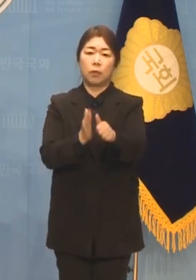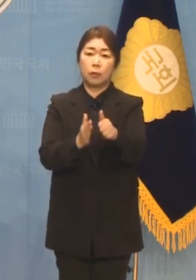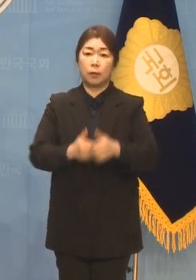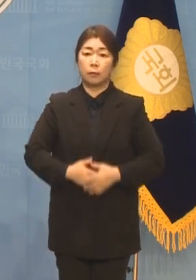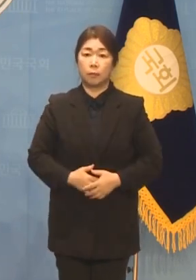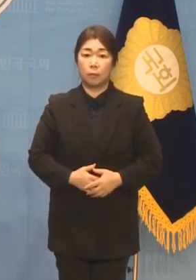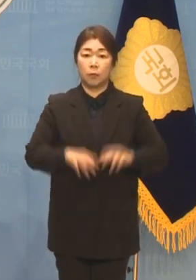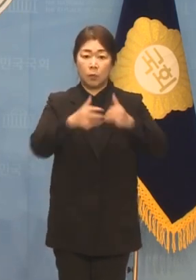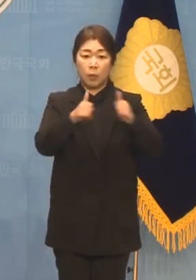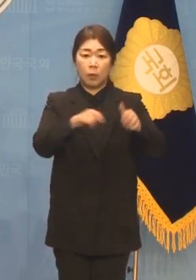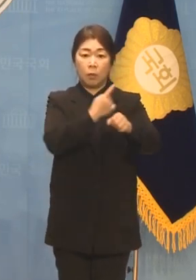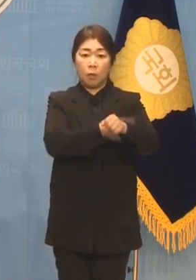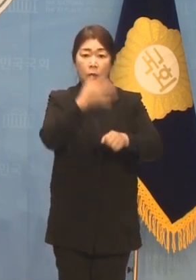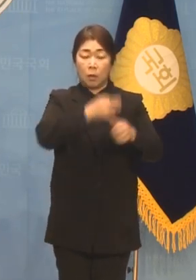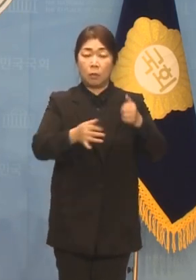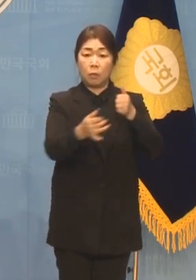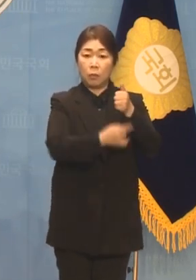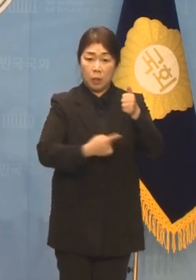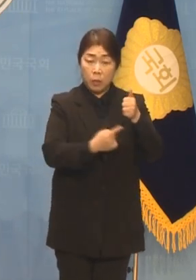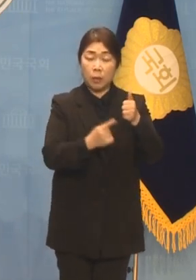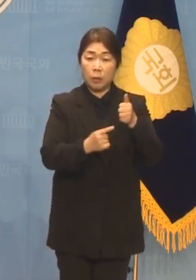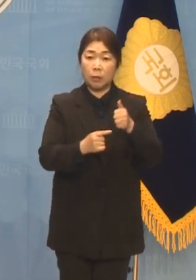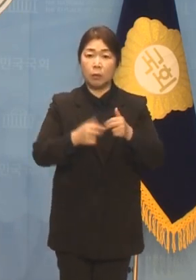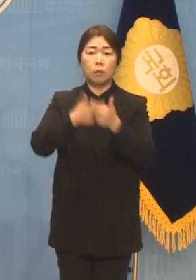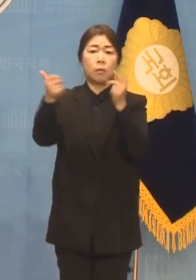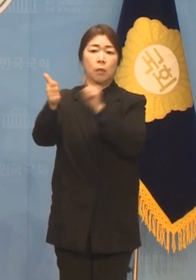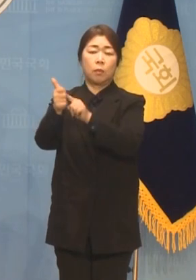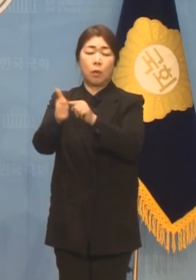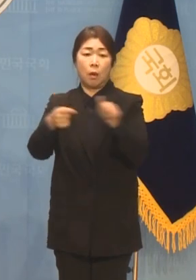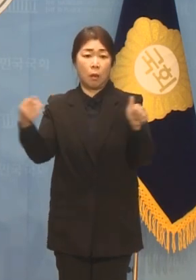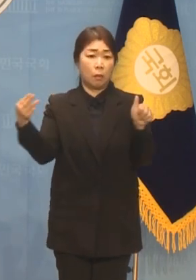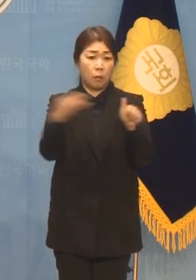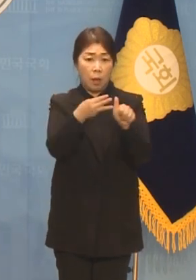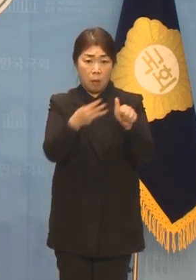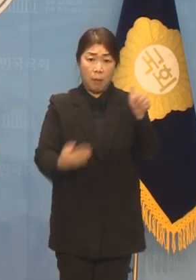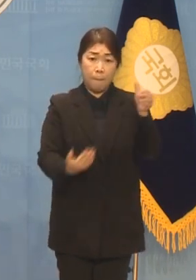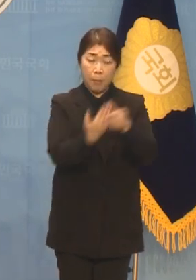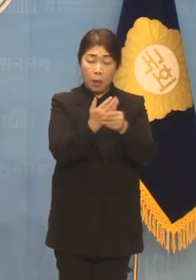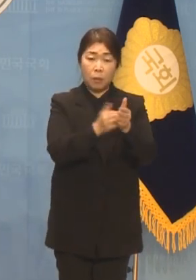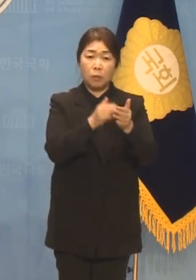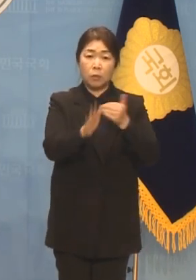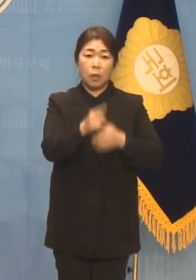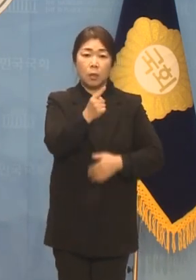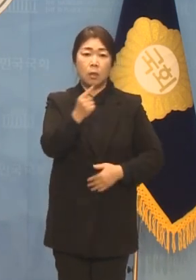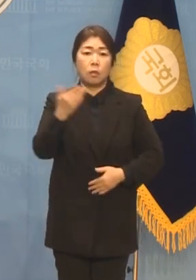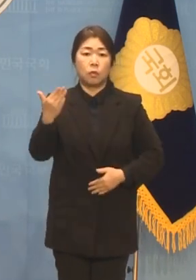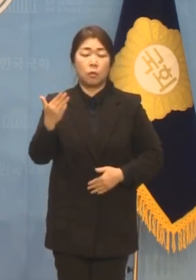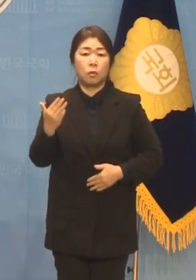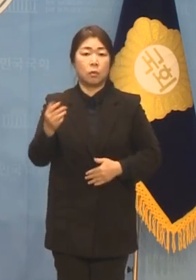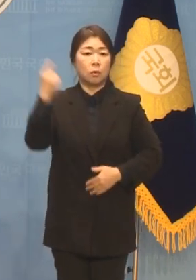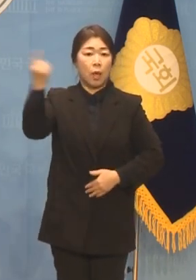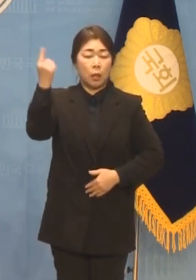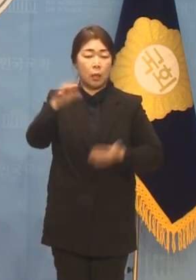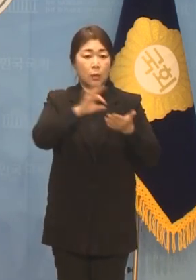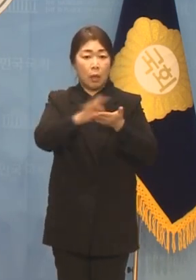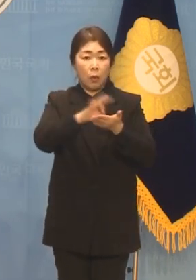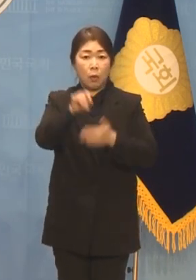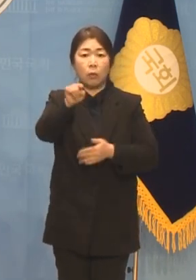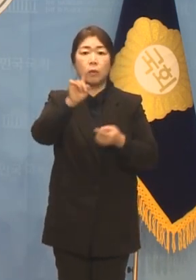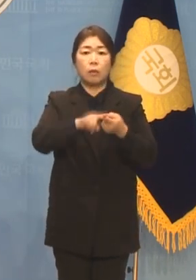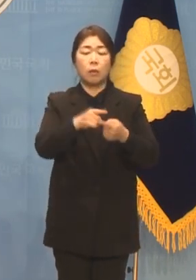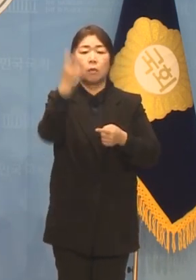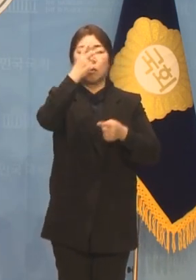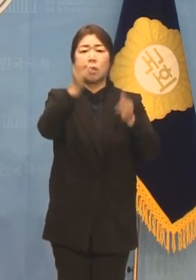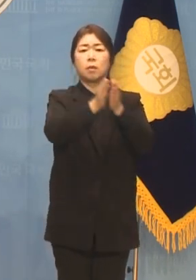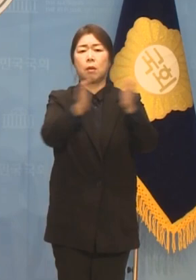국민권익위원회는 이재명 더불어민주당 대표가 테러를 당한 이후 119 헬기를 이용한 것과 관련해 조사에